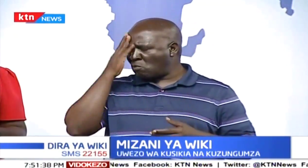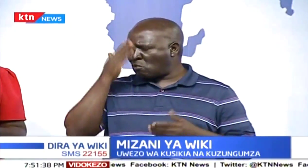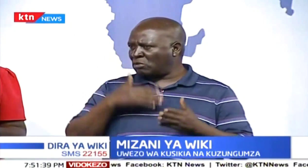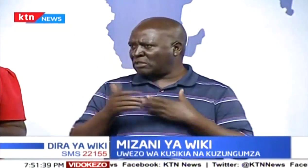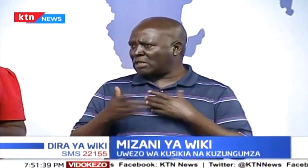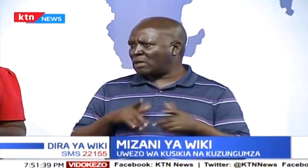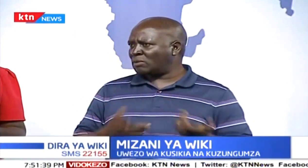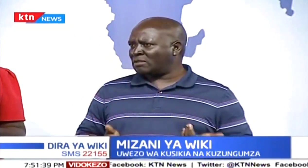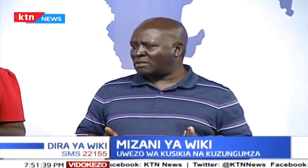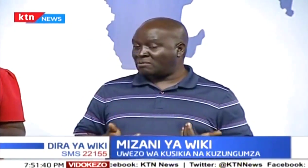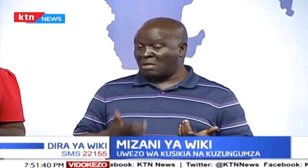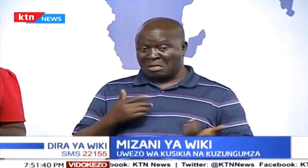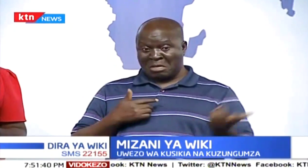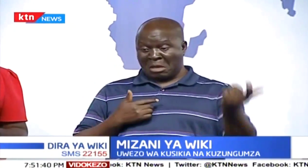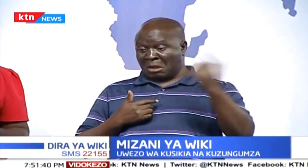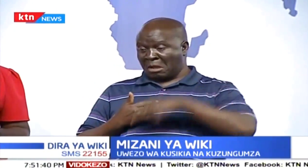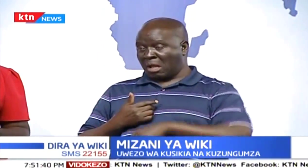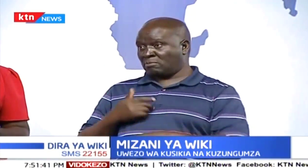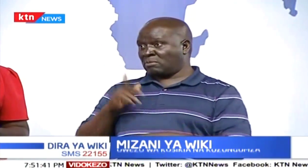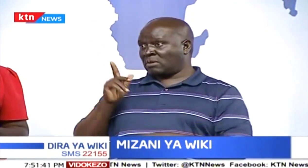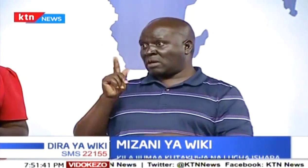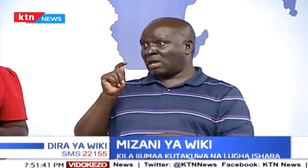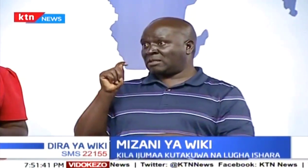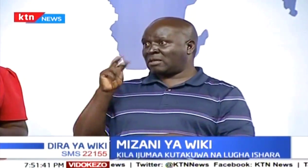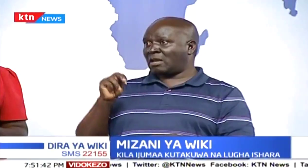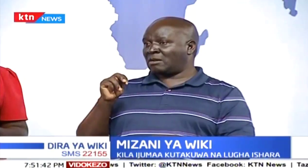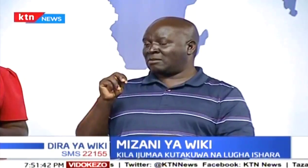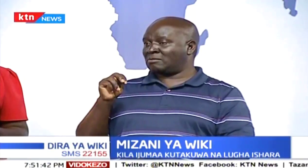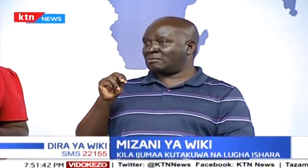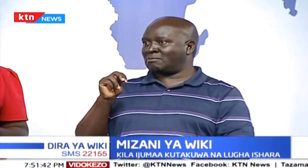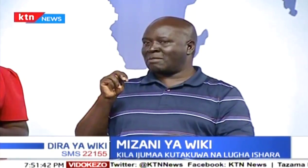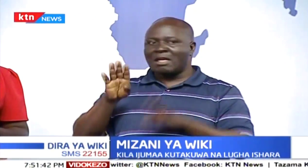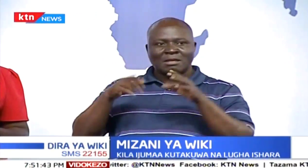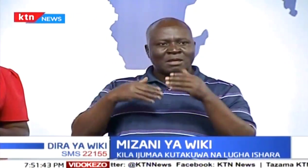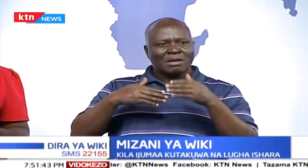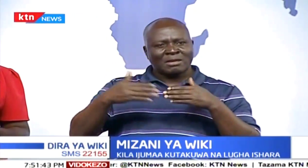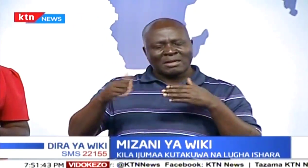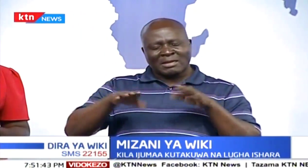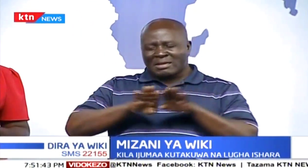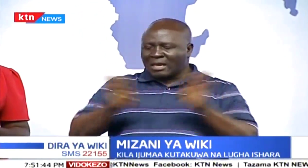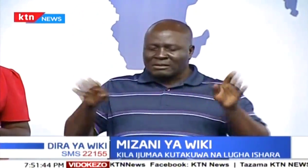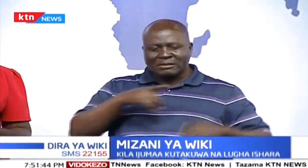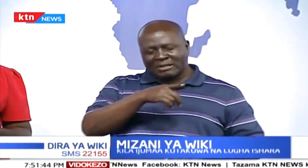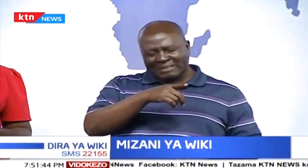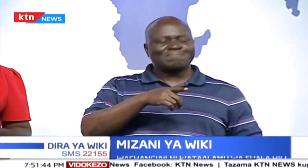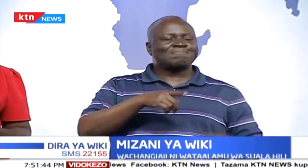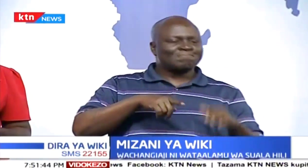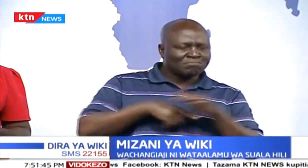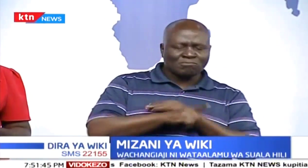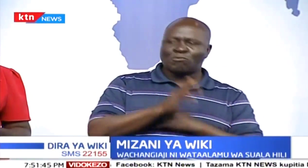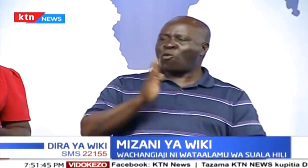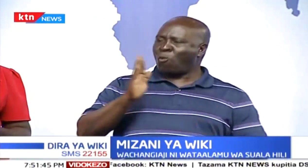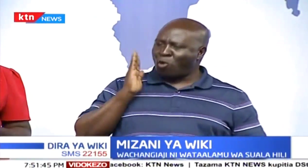magari za usafiri, wajue luga ya ishara. Na. Ndiyo, uweze